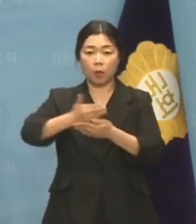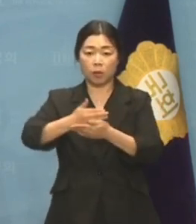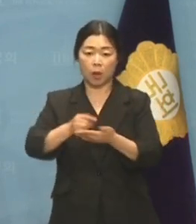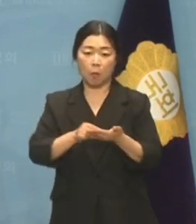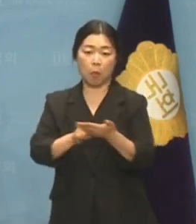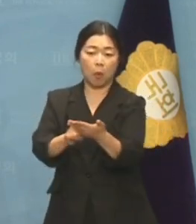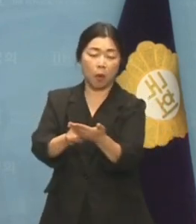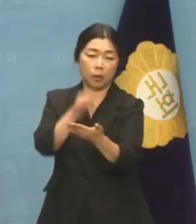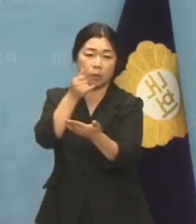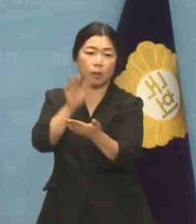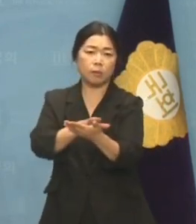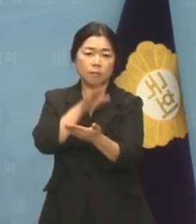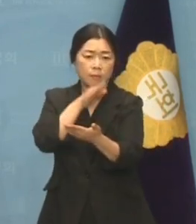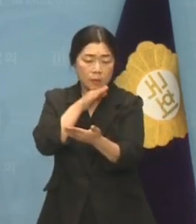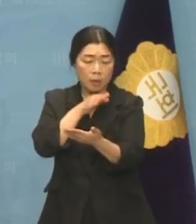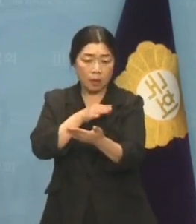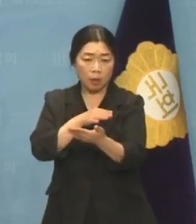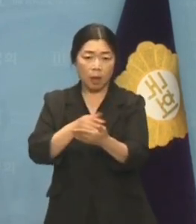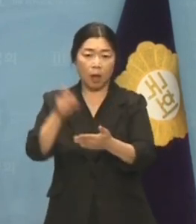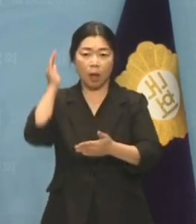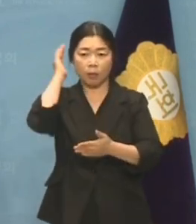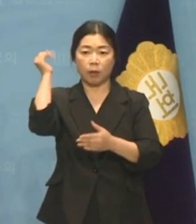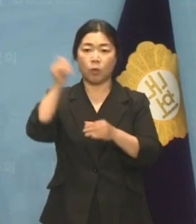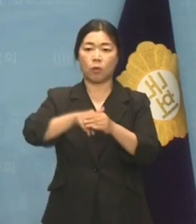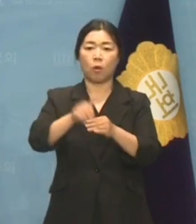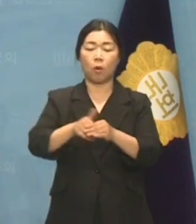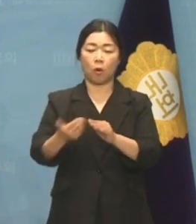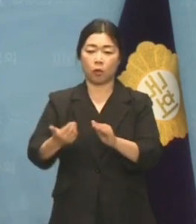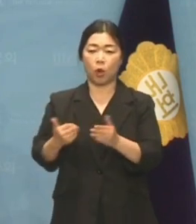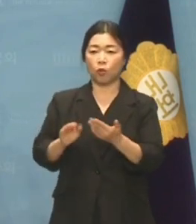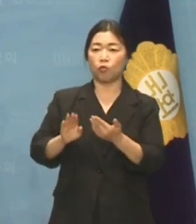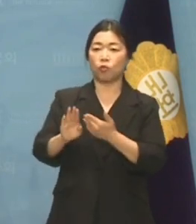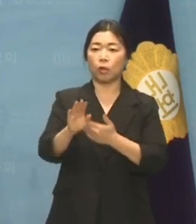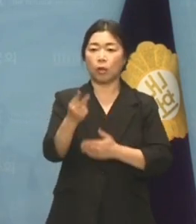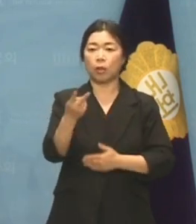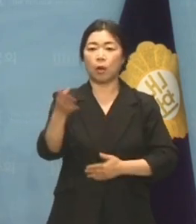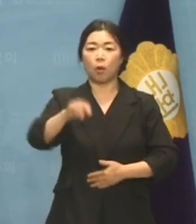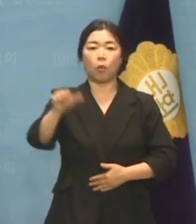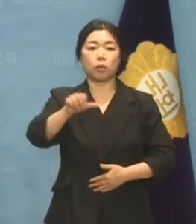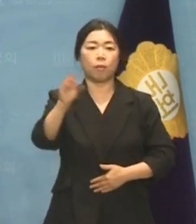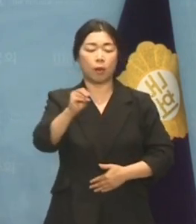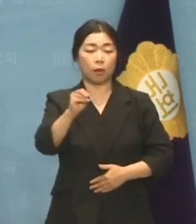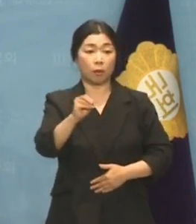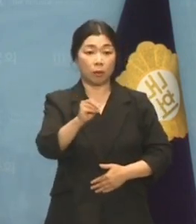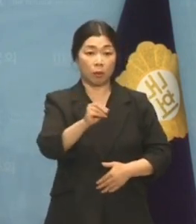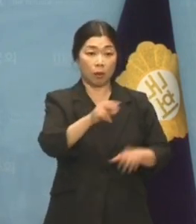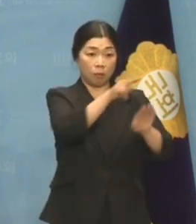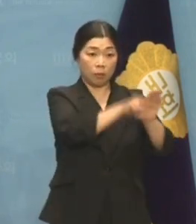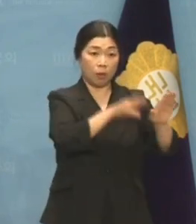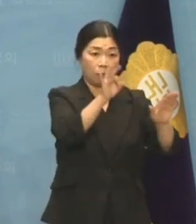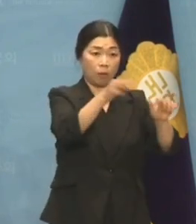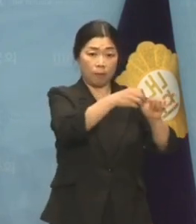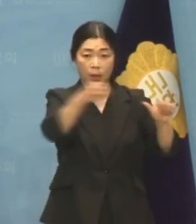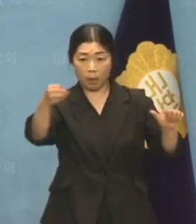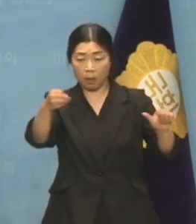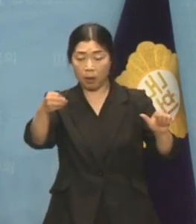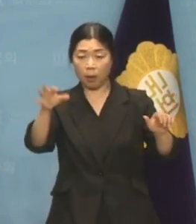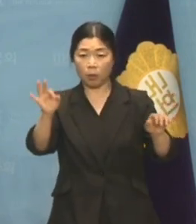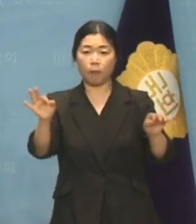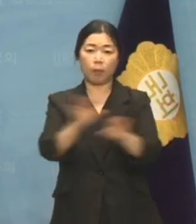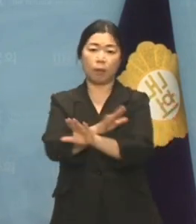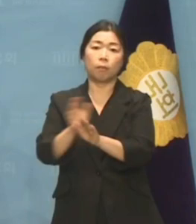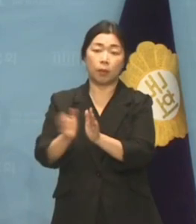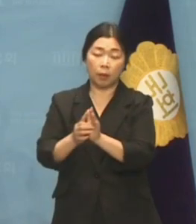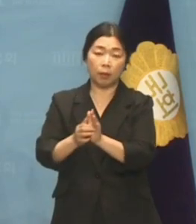들이밀었지만 실상은 대선을 저루해 2억 5천만 원 이상의 코인이 현금화된 것으로 확인되었습니다.